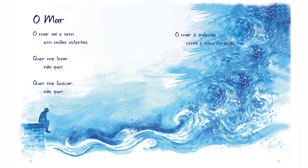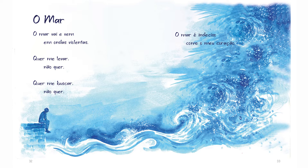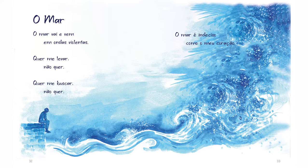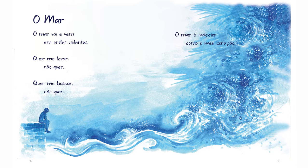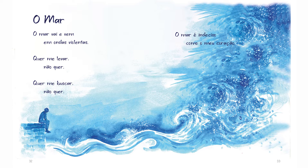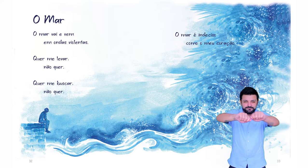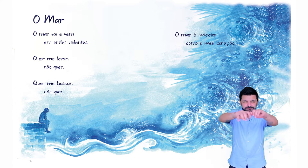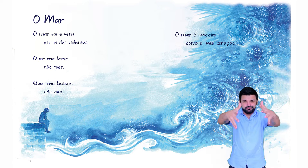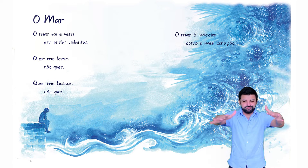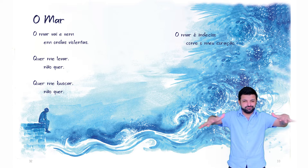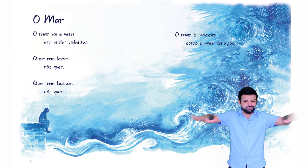O mar